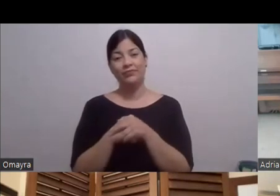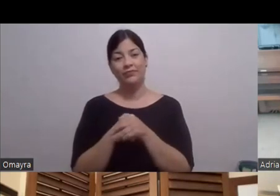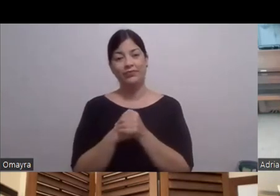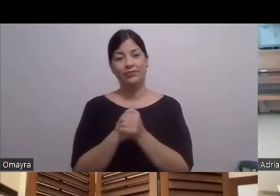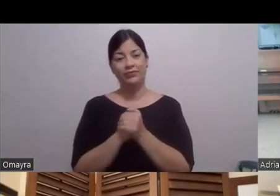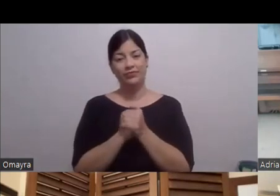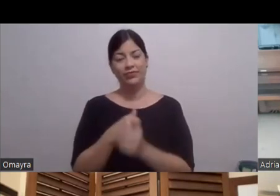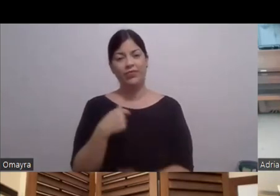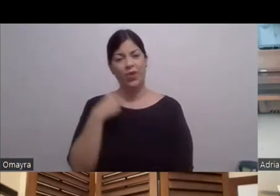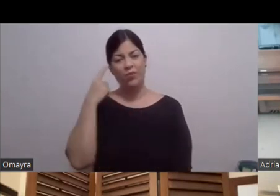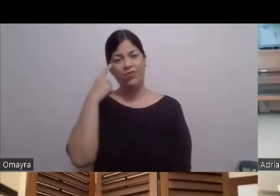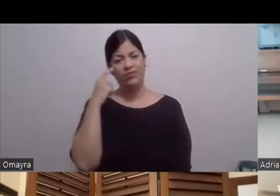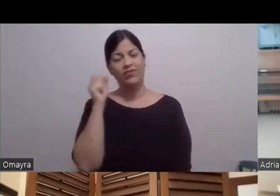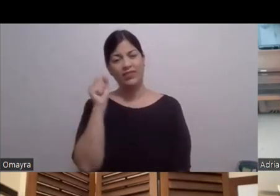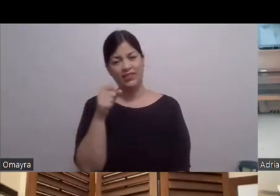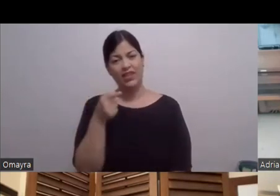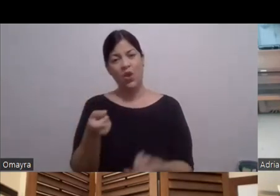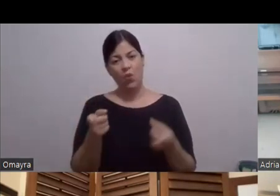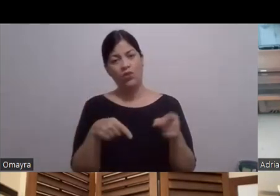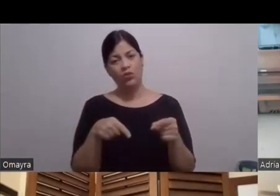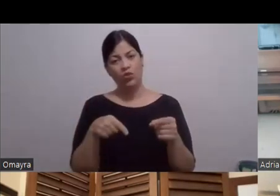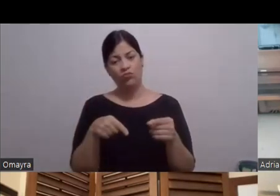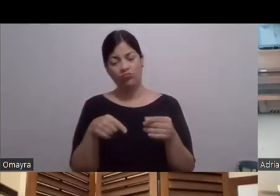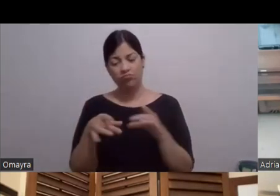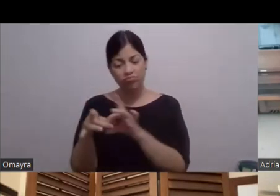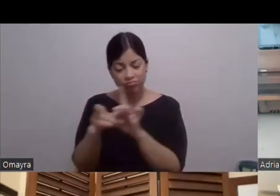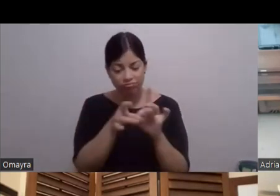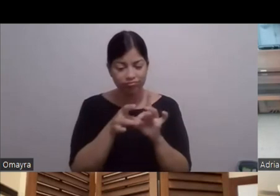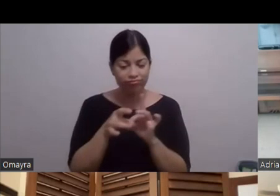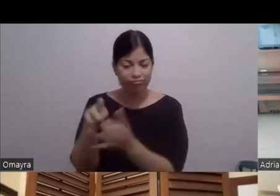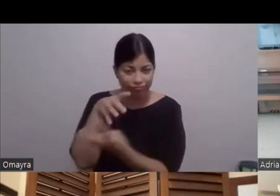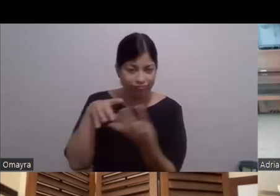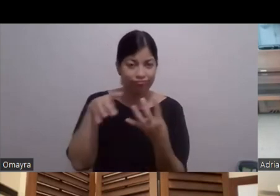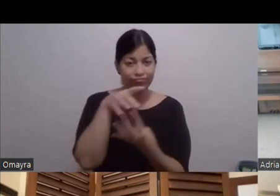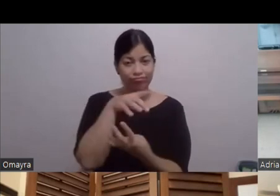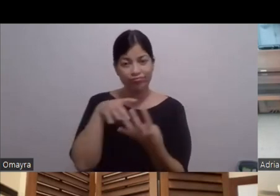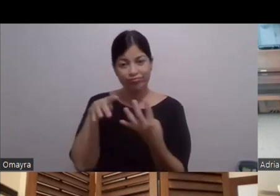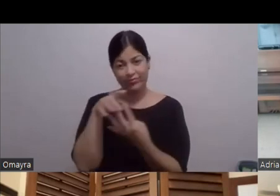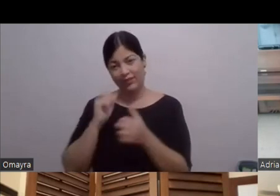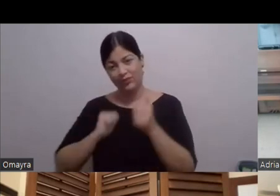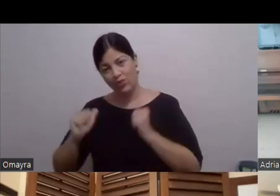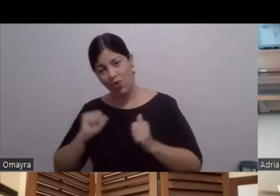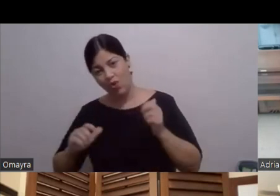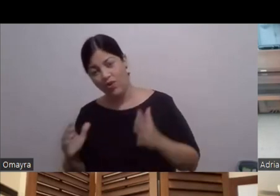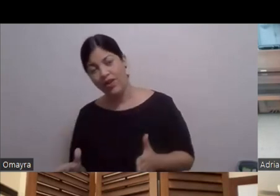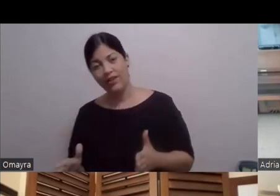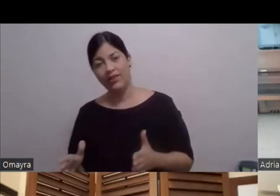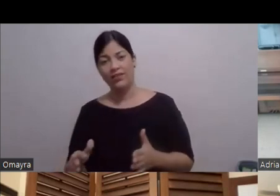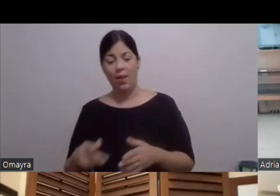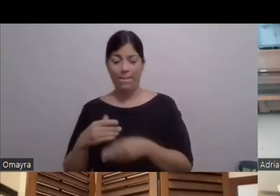esa Esa Comunión Entre todos Como digo Entre los actores Entre los que están En producción Porque también Se